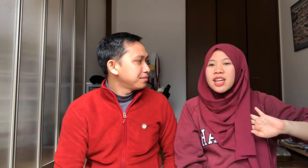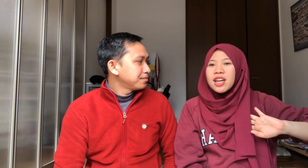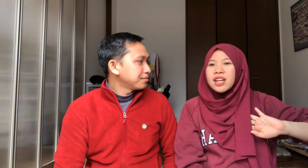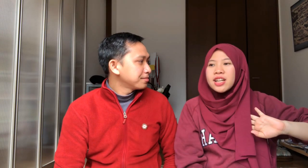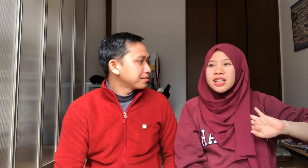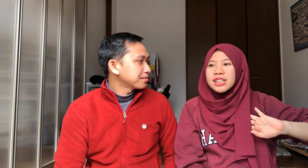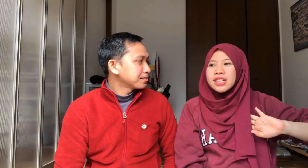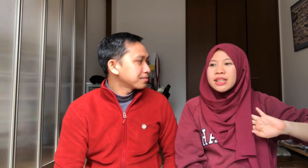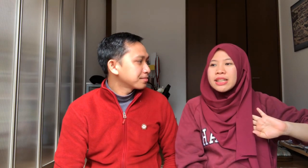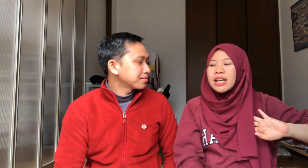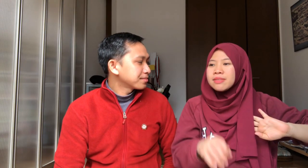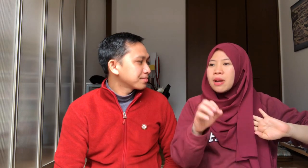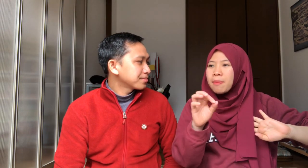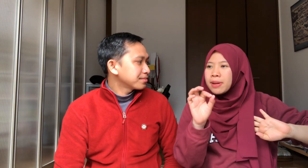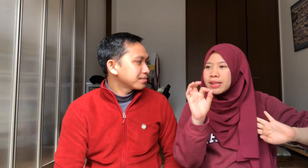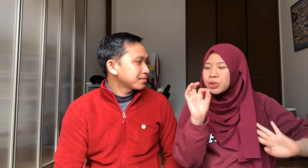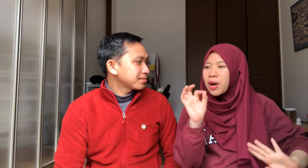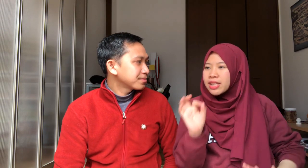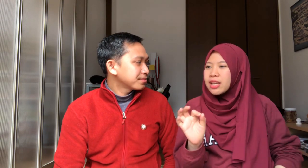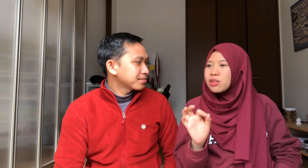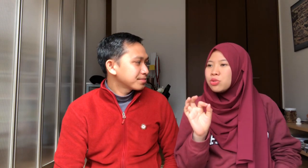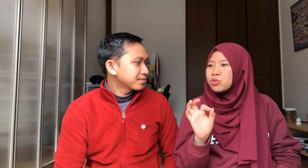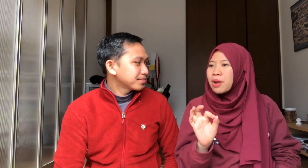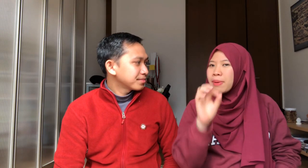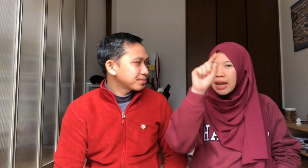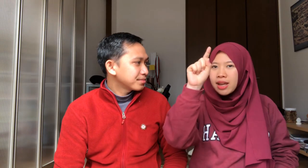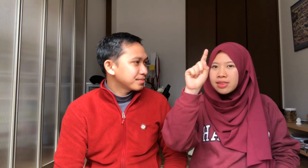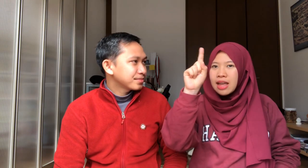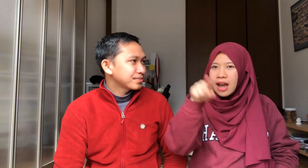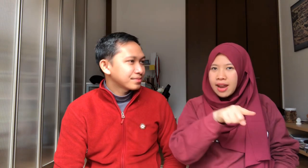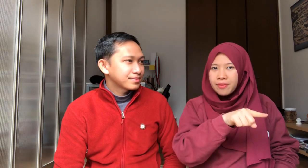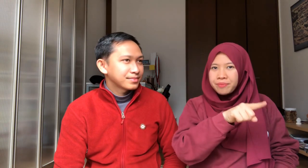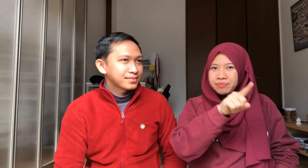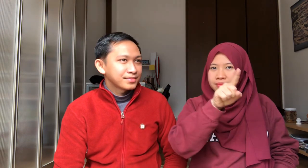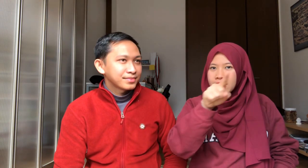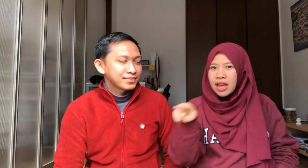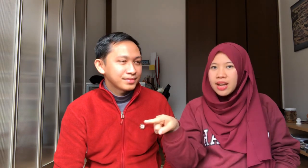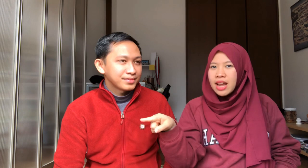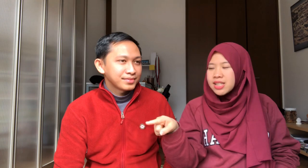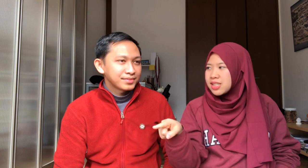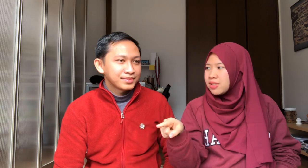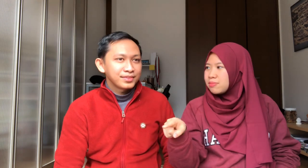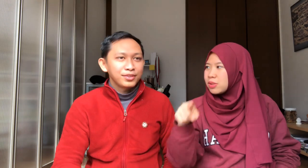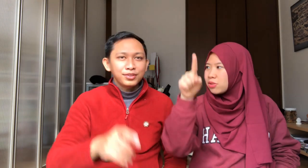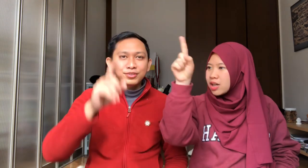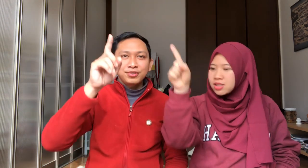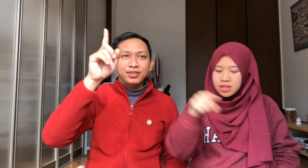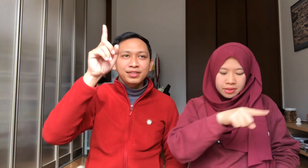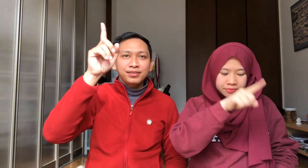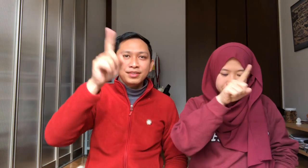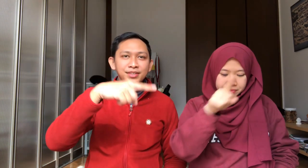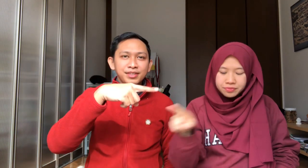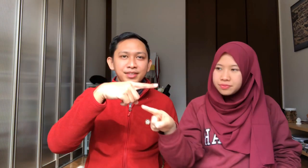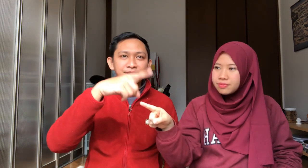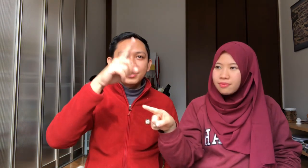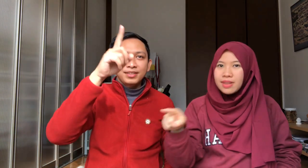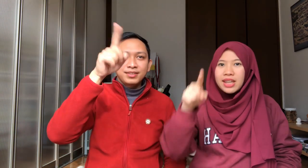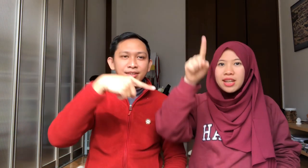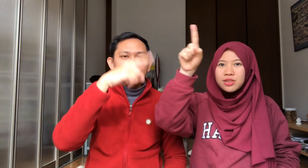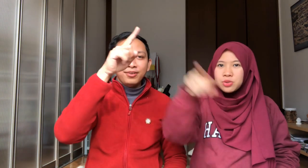Apa Shua-nya ditunjukkan pakai tangan Dengan kanji Oh, atau Shua-nya Ini kayak